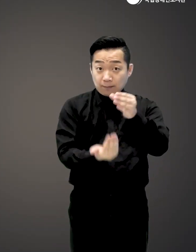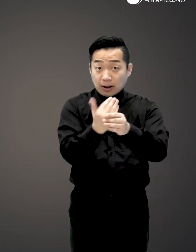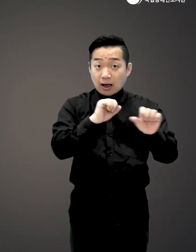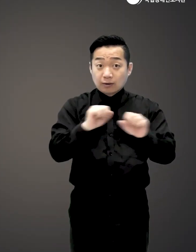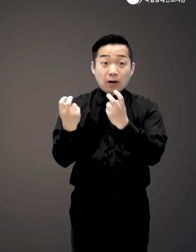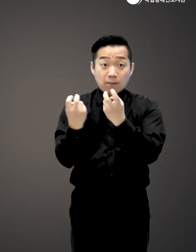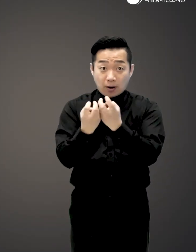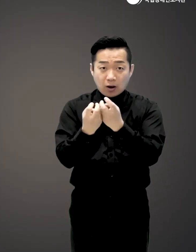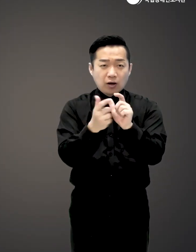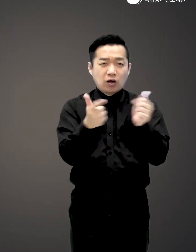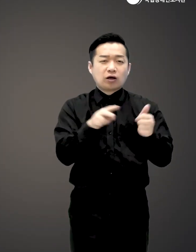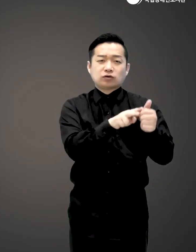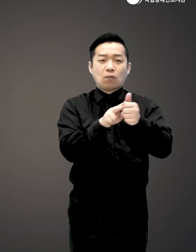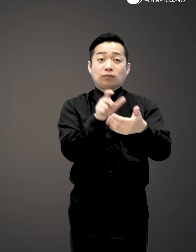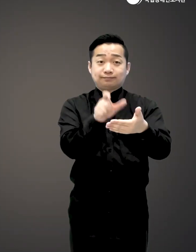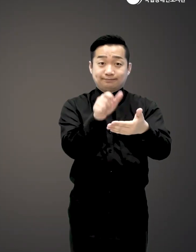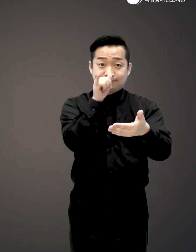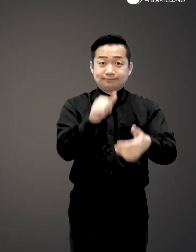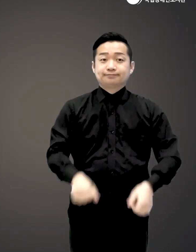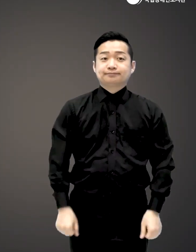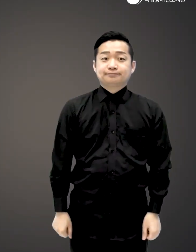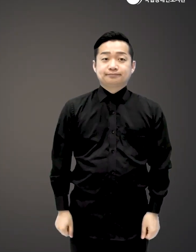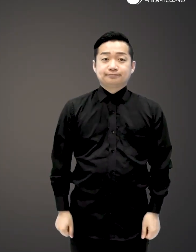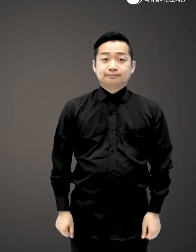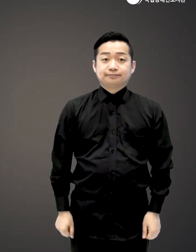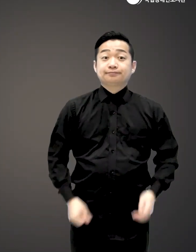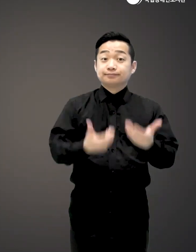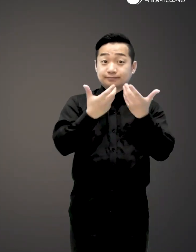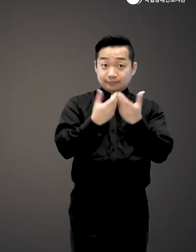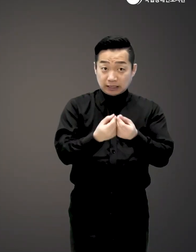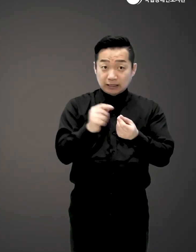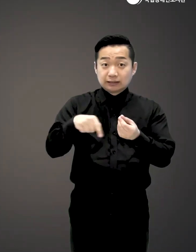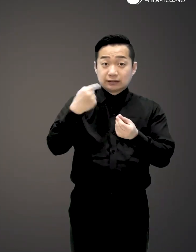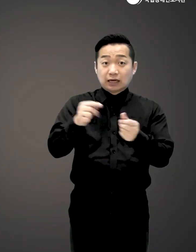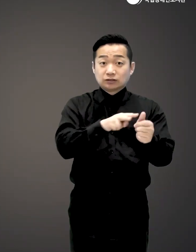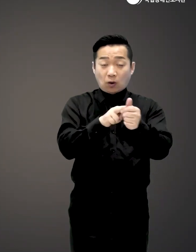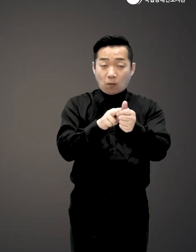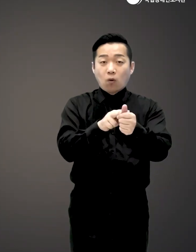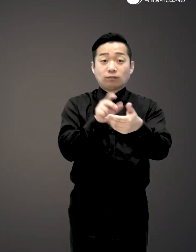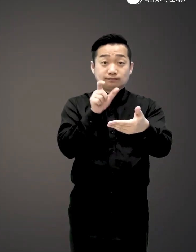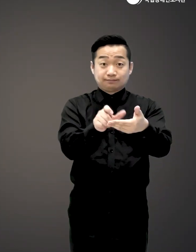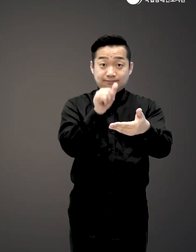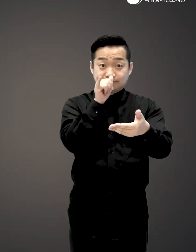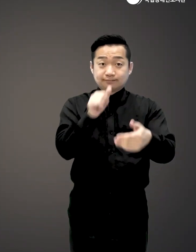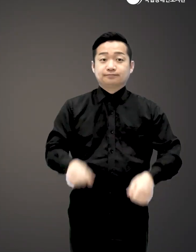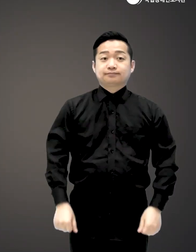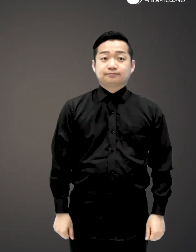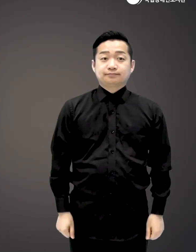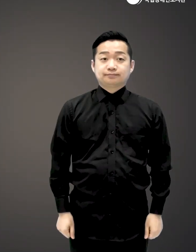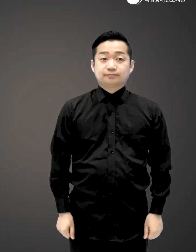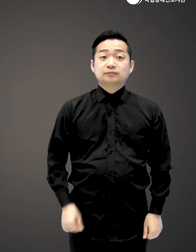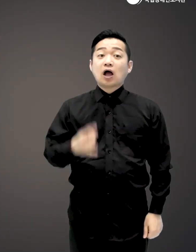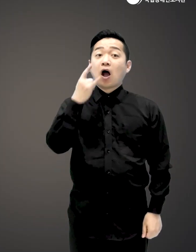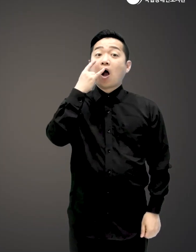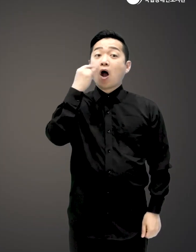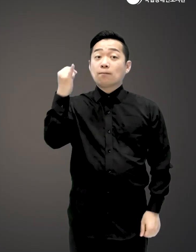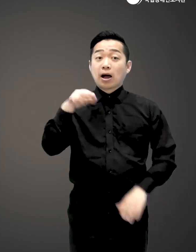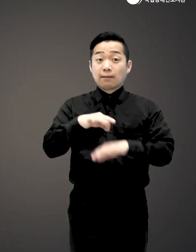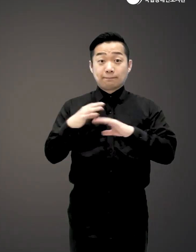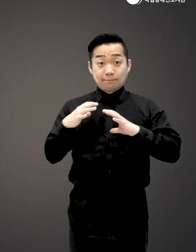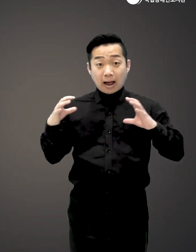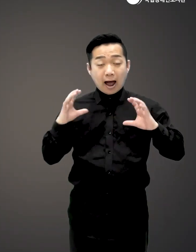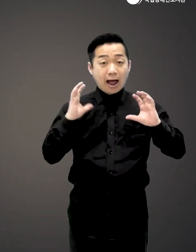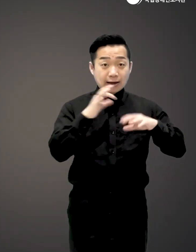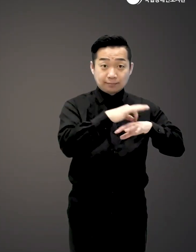등 다양한 꿀팁을 알려주고 있습니다 이를테면 다음과 같은 정보도 있죠 엄마의